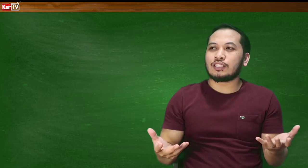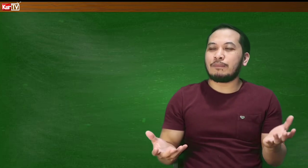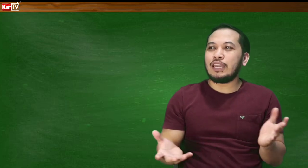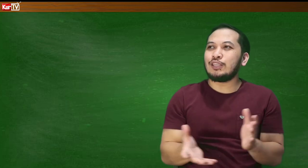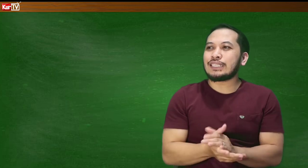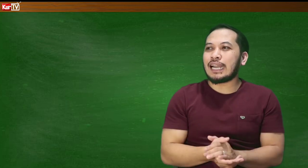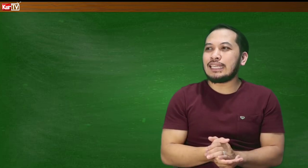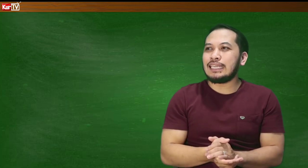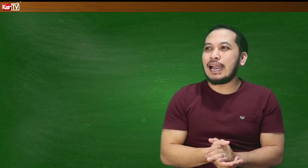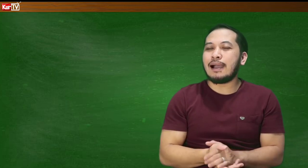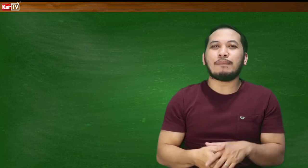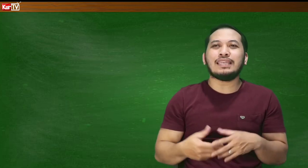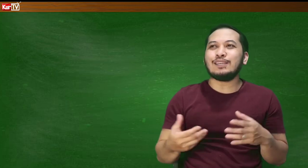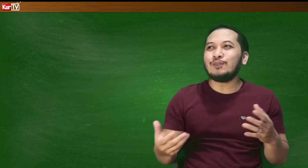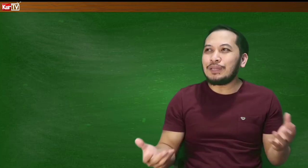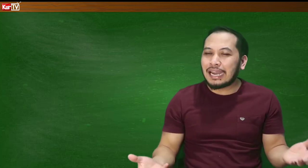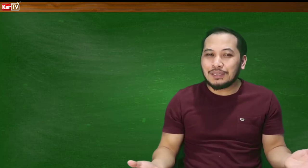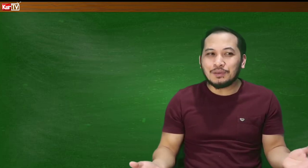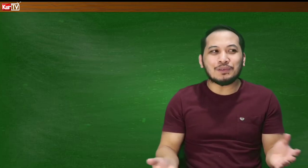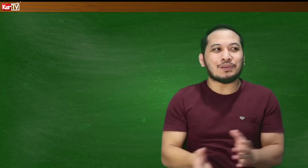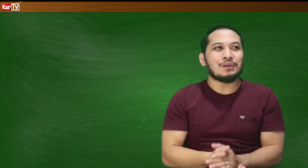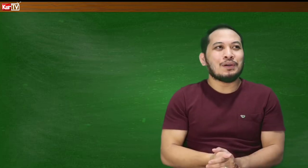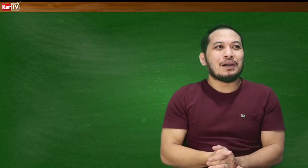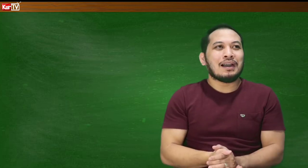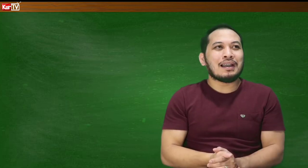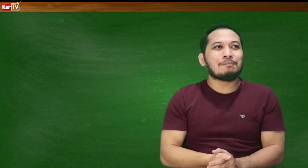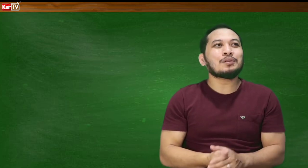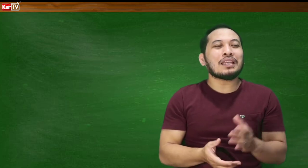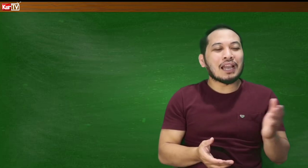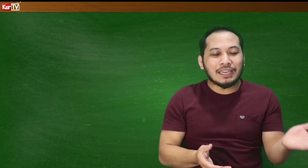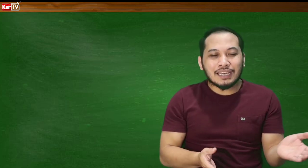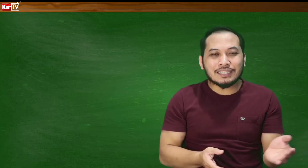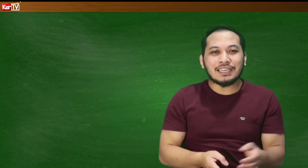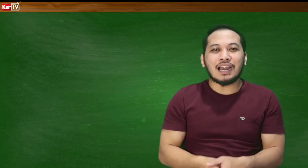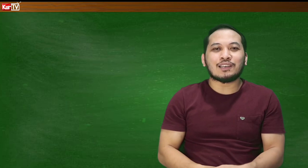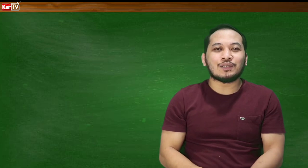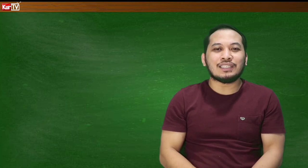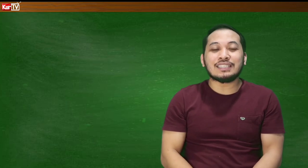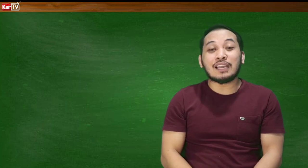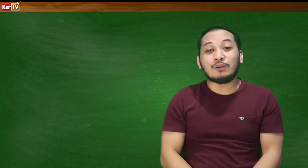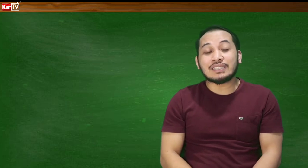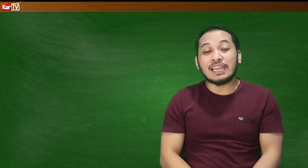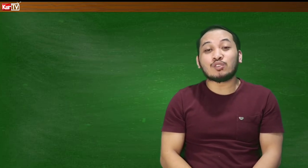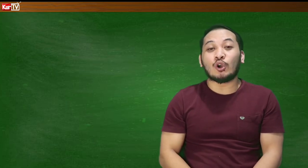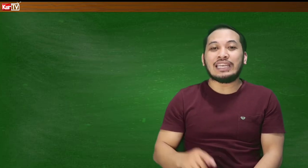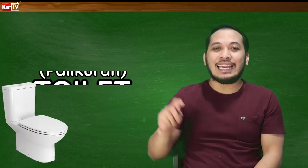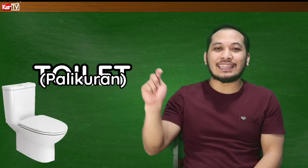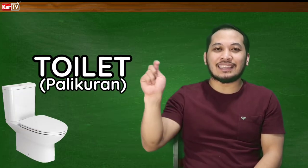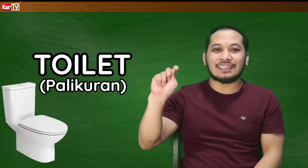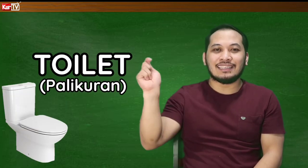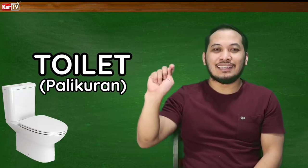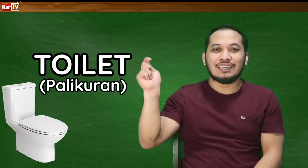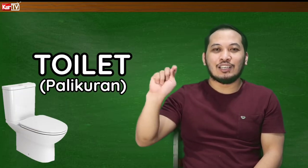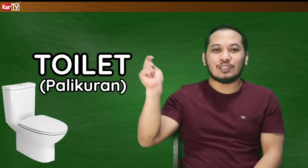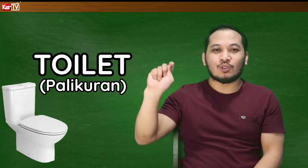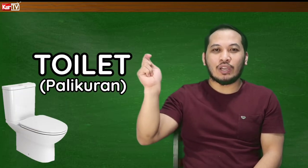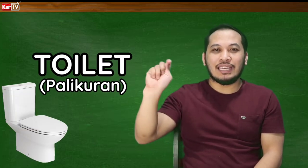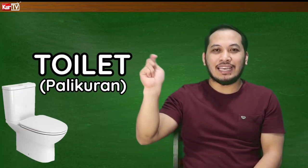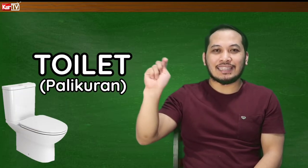sabihin nyo sa kanila, maligo na kayo. Punta na kayo ng CR. So, this is how we sign toilet. Toilet.